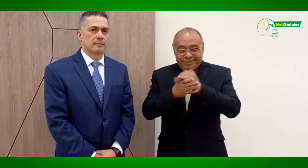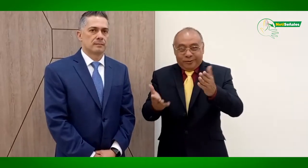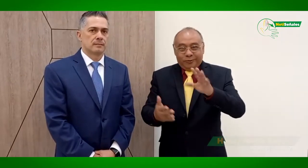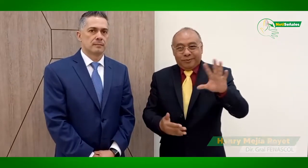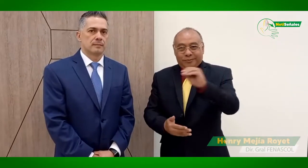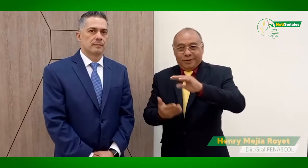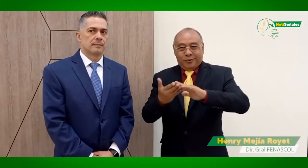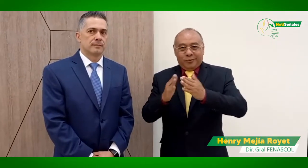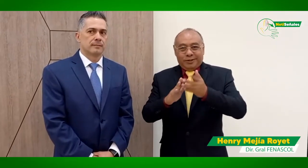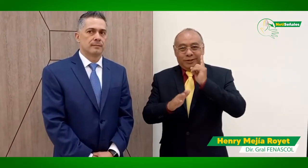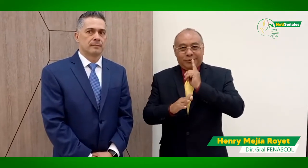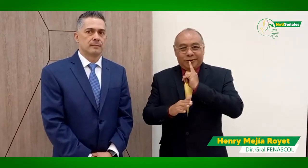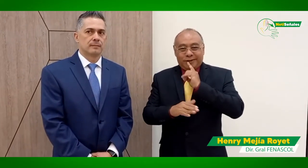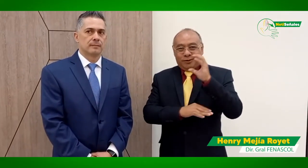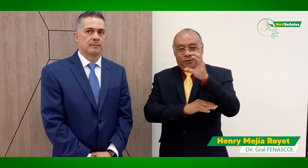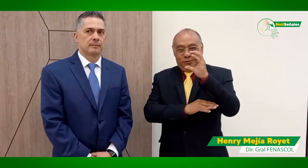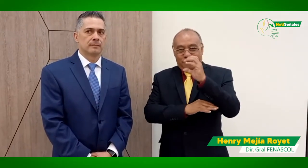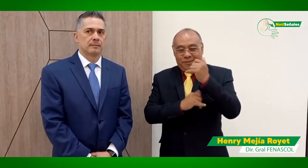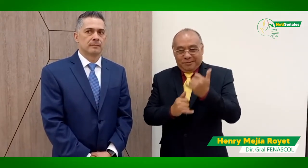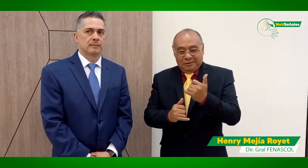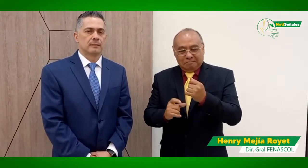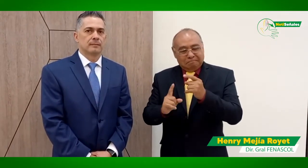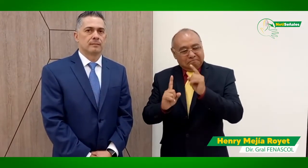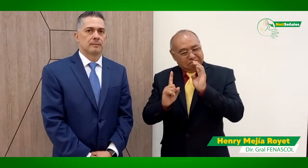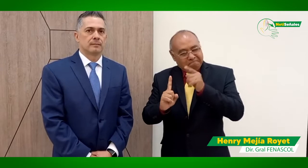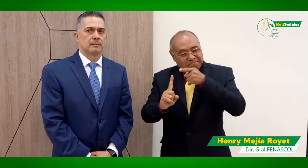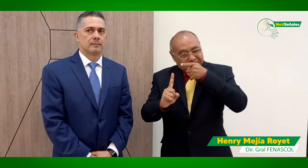Hola, cordial saludo para toda la comunidad sorda colombiana.